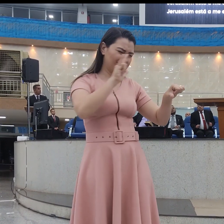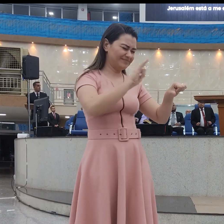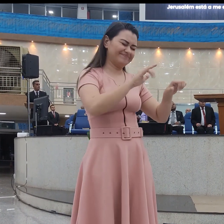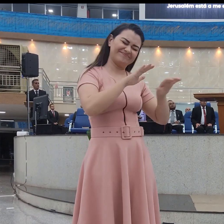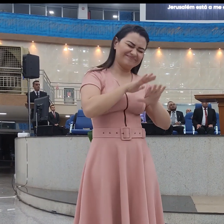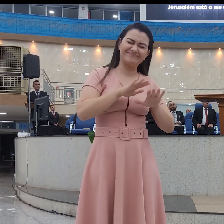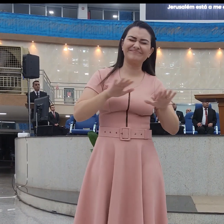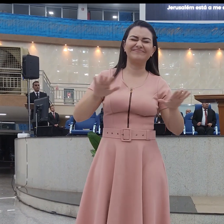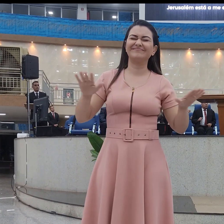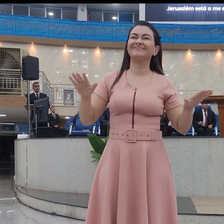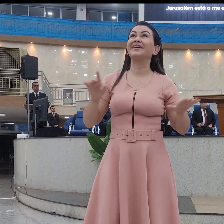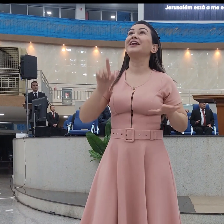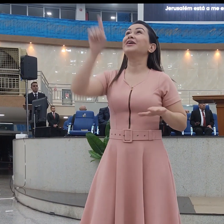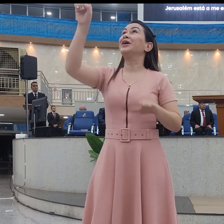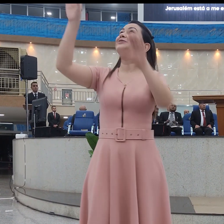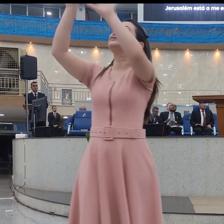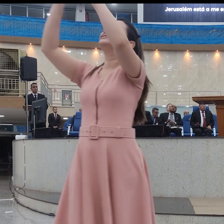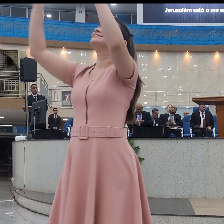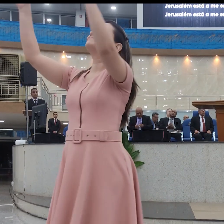Eu não sou daqui